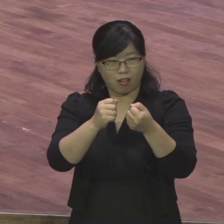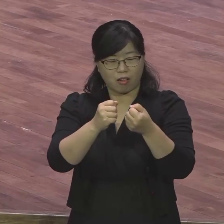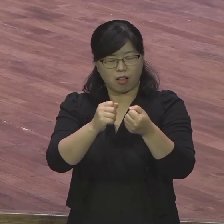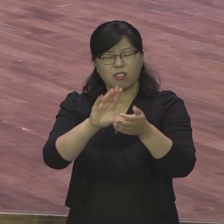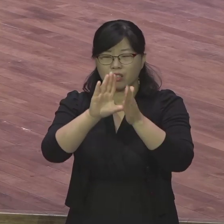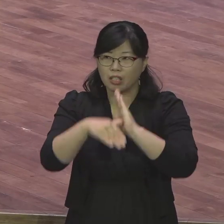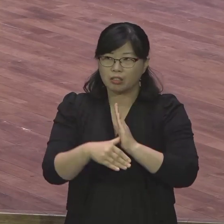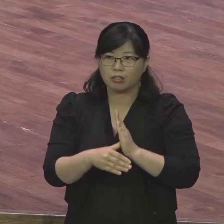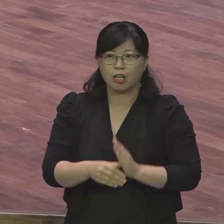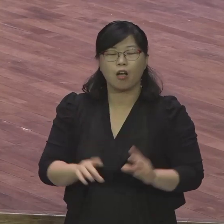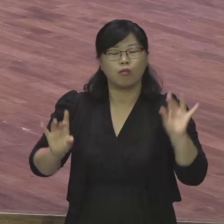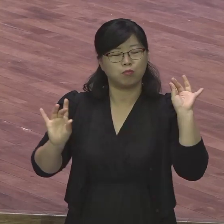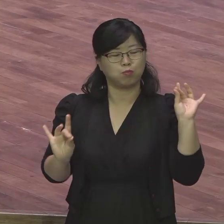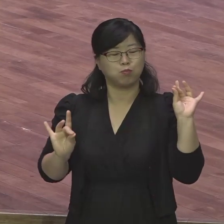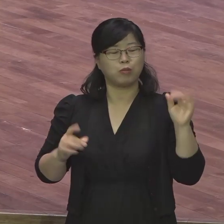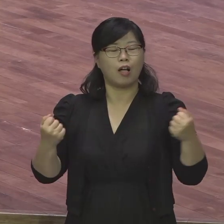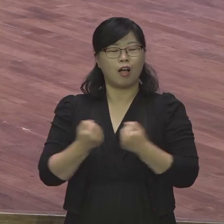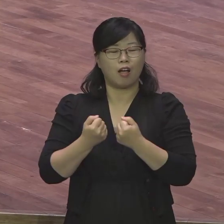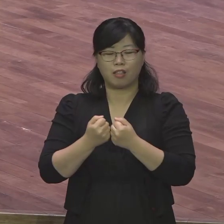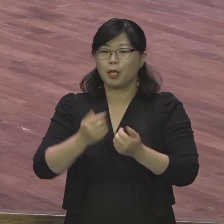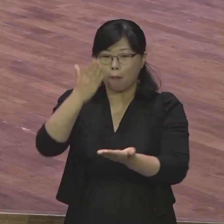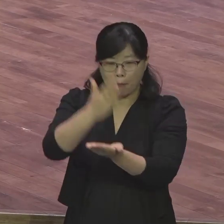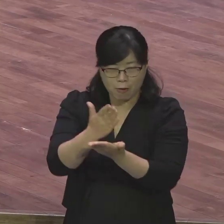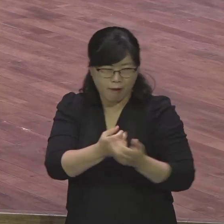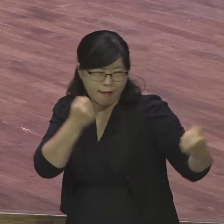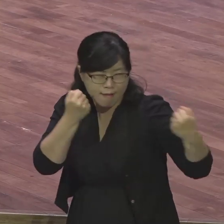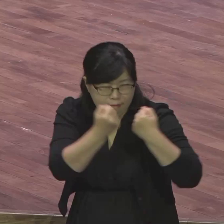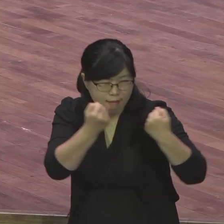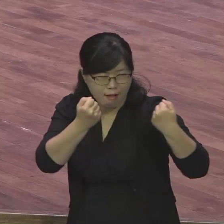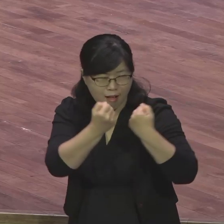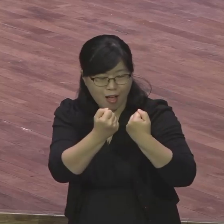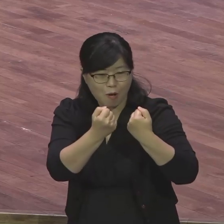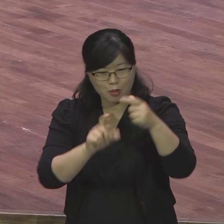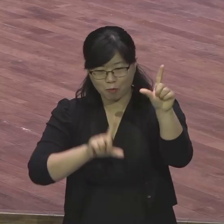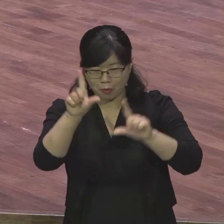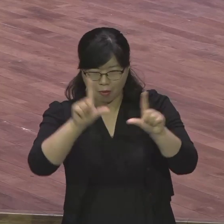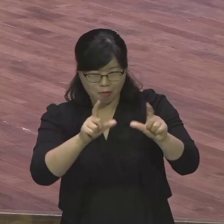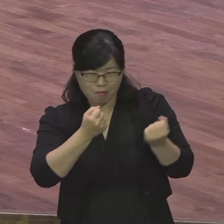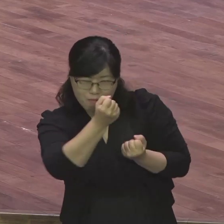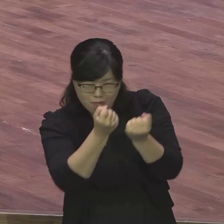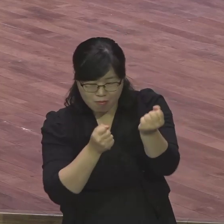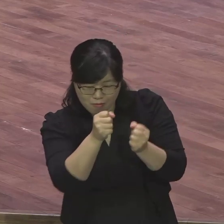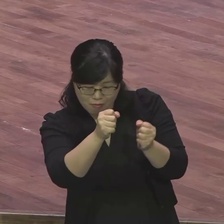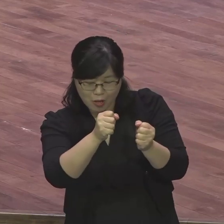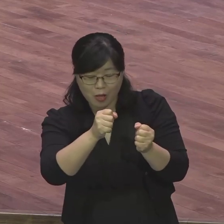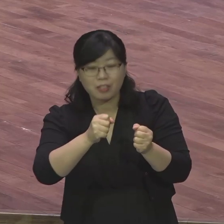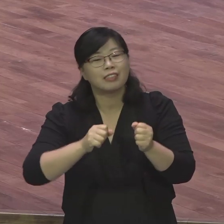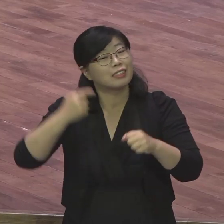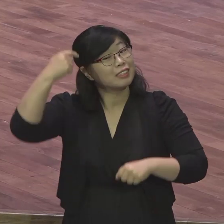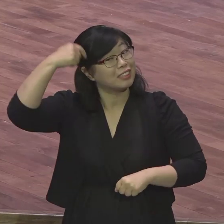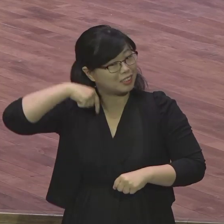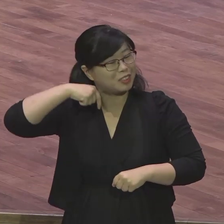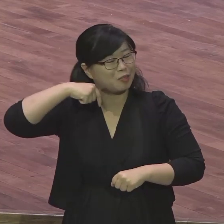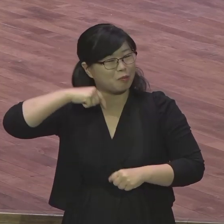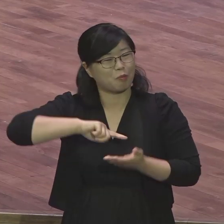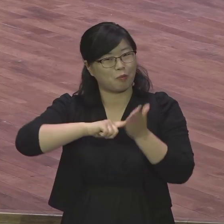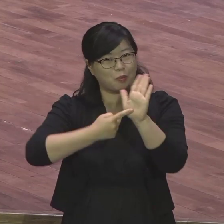약간 몸을 약간 움직이면 싸우라 하는 분위기가 더 날 것 같아. 여자들 안 되면 남자라도 이렇게 쫙